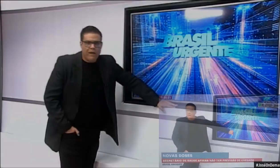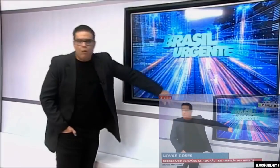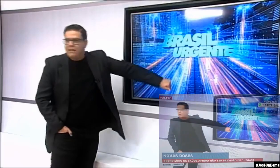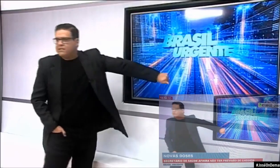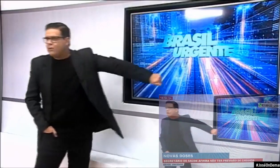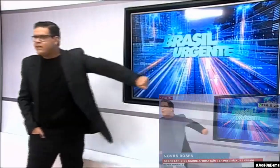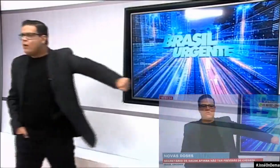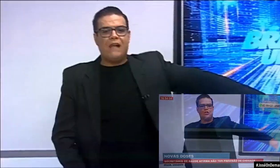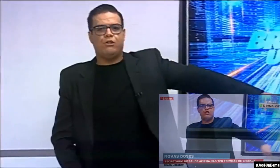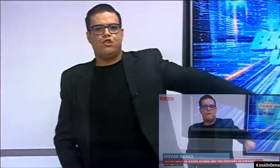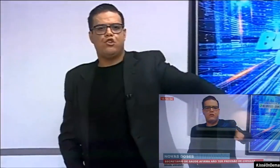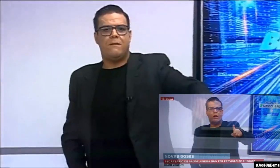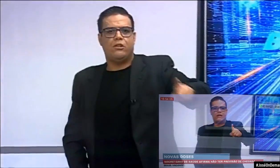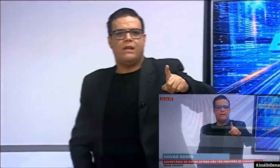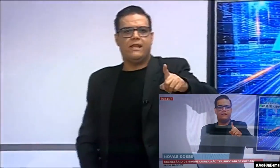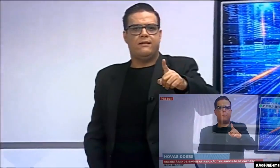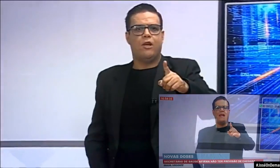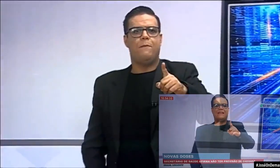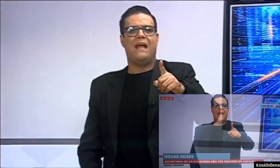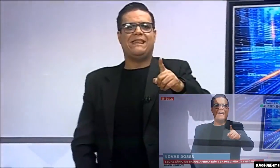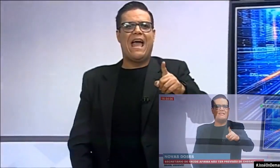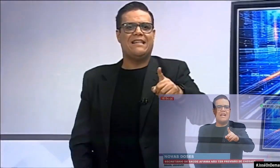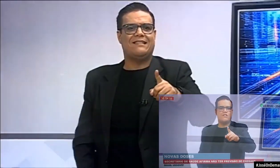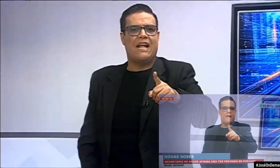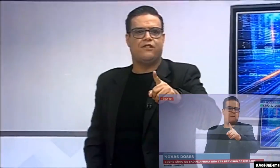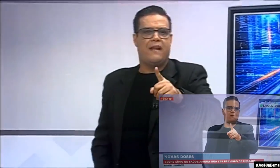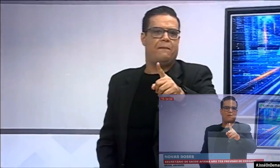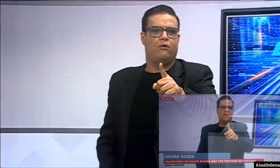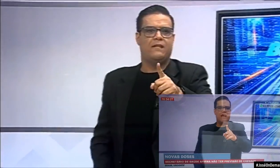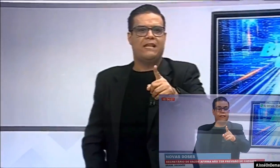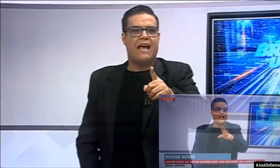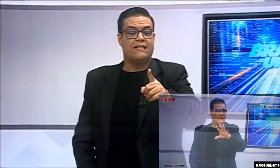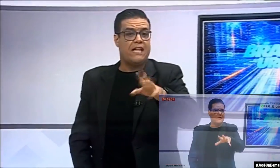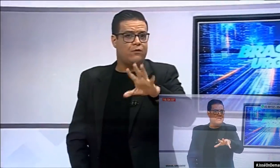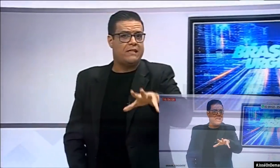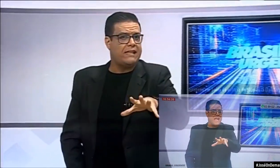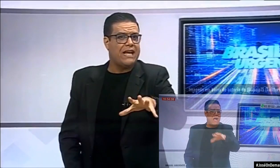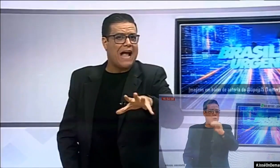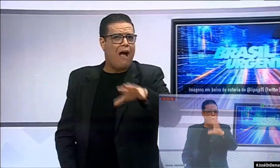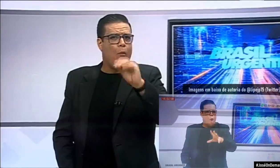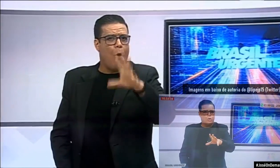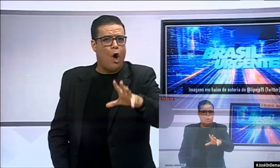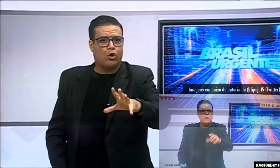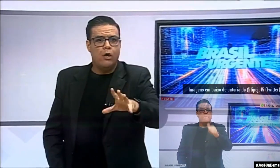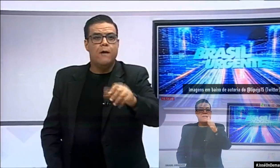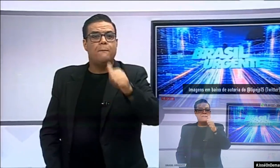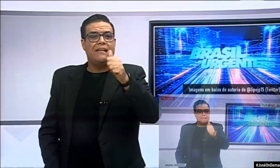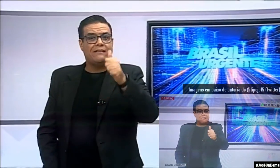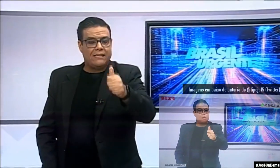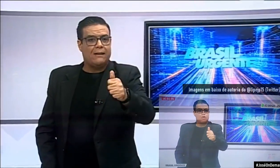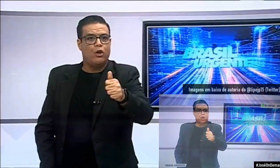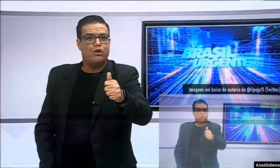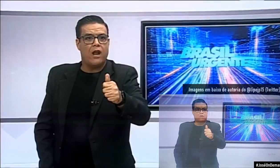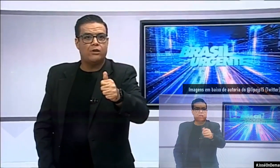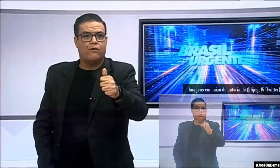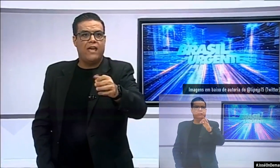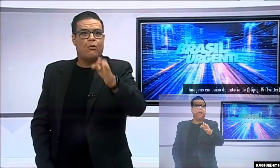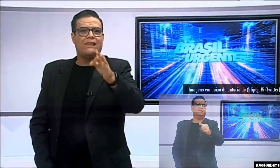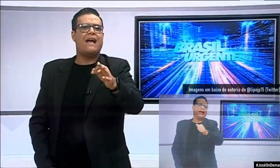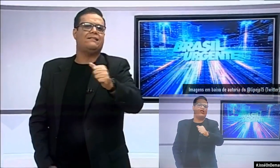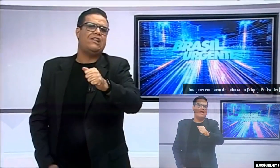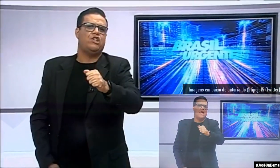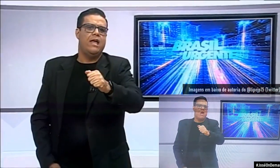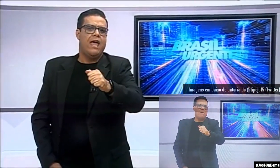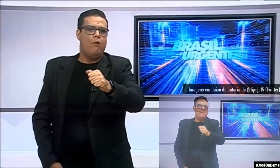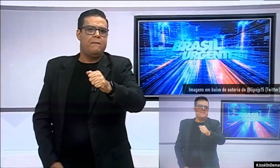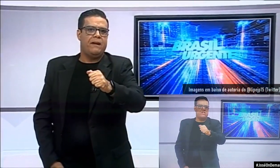Muito bem, 4.54, deixa eu chamar sua atenção pra TerraSat, falar pra você da TerraSat, você que tem carro, moto, precisa monitorar o seu veículo,